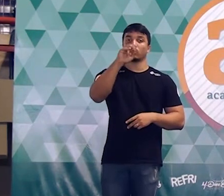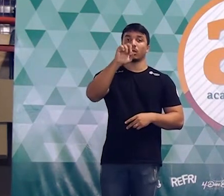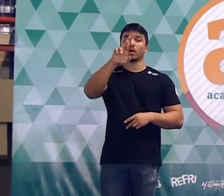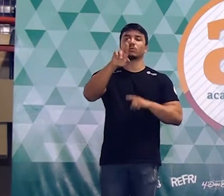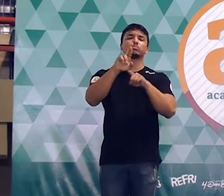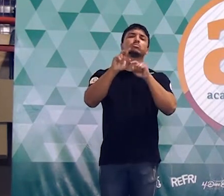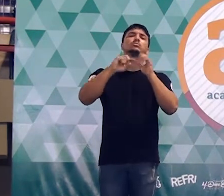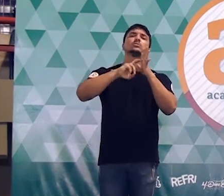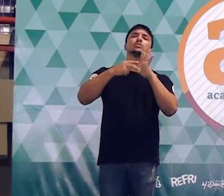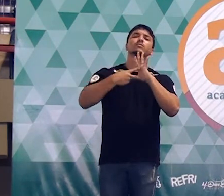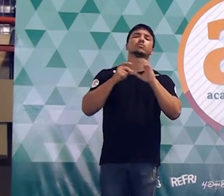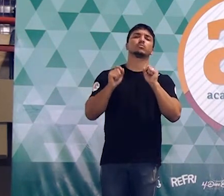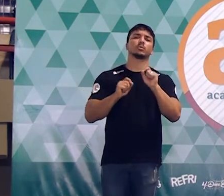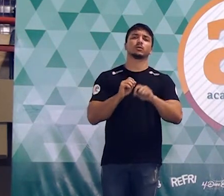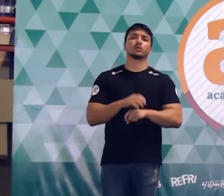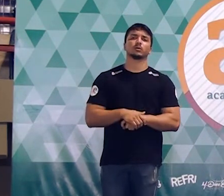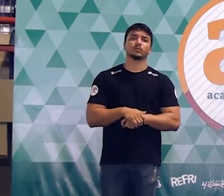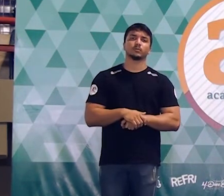vocês que era um setor circular?